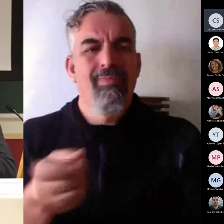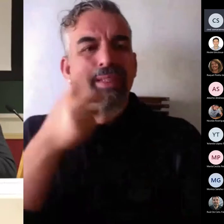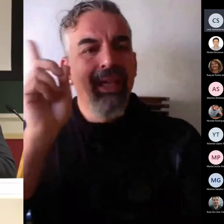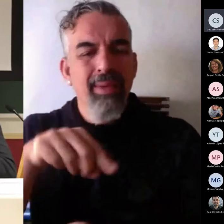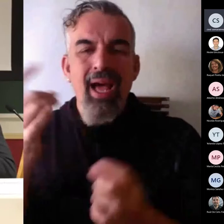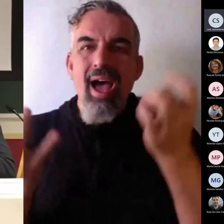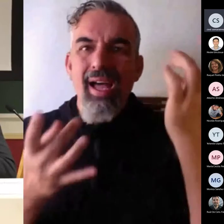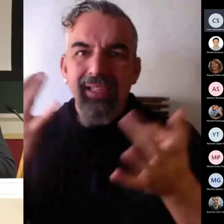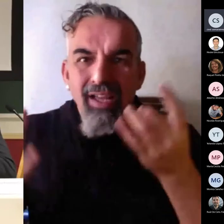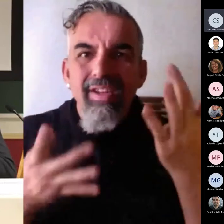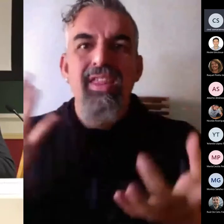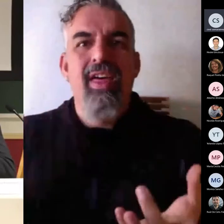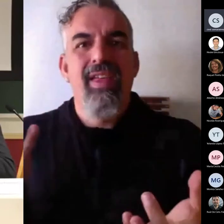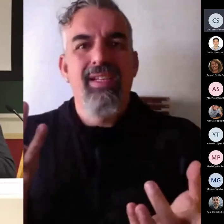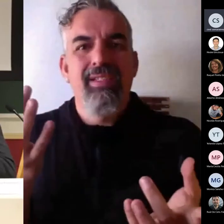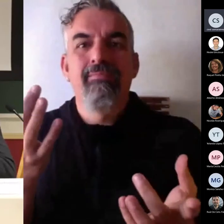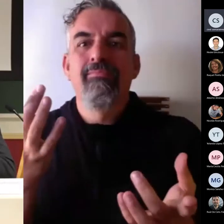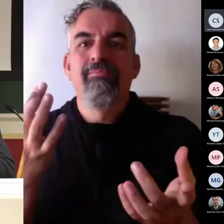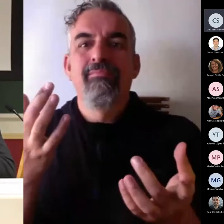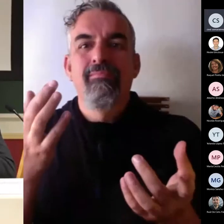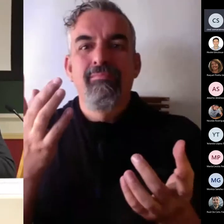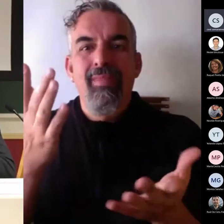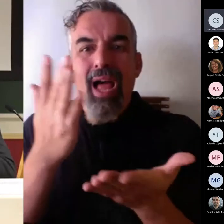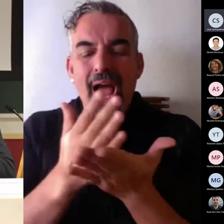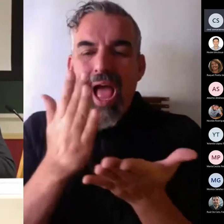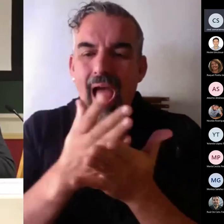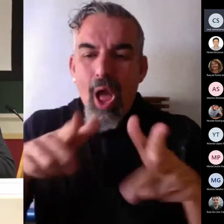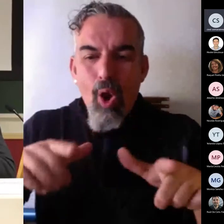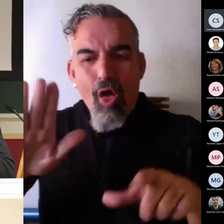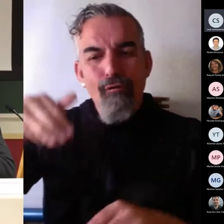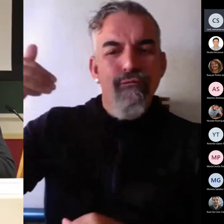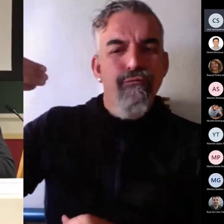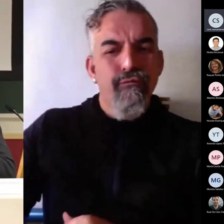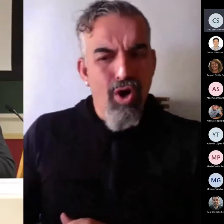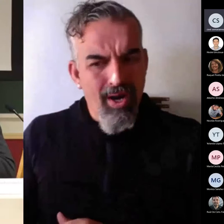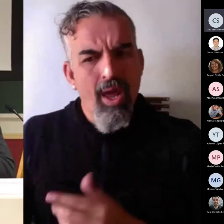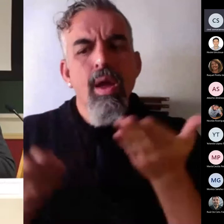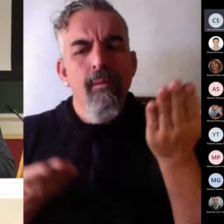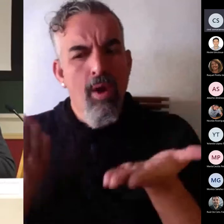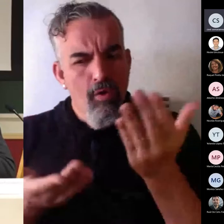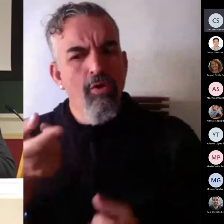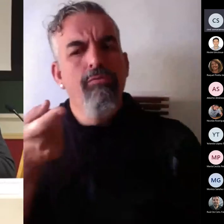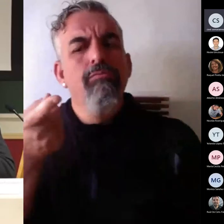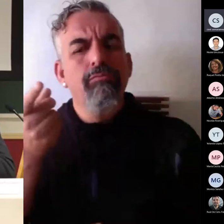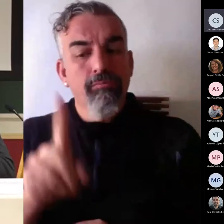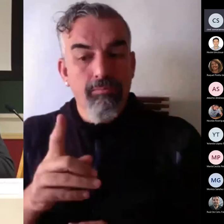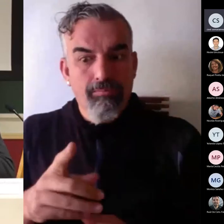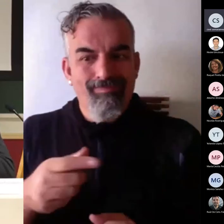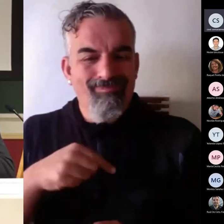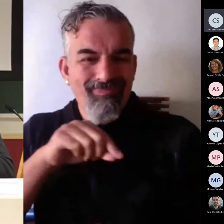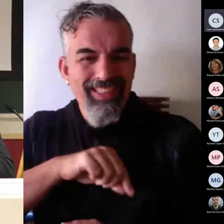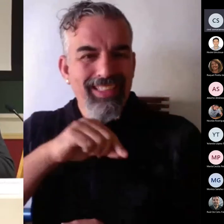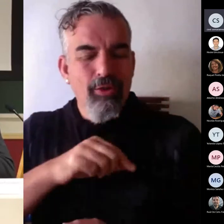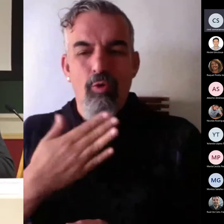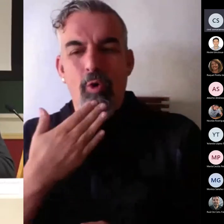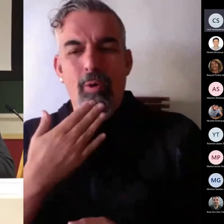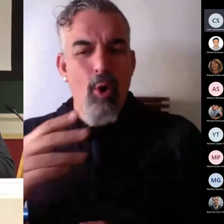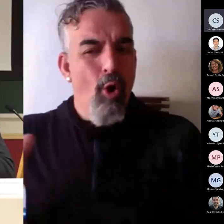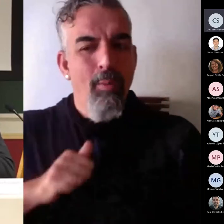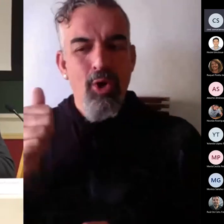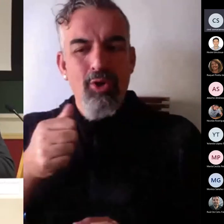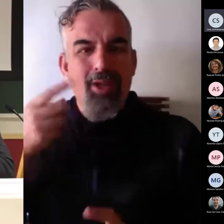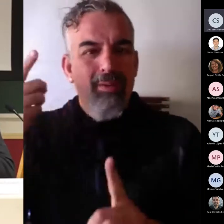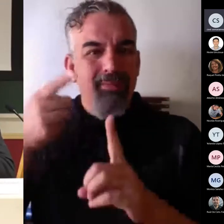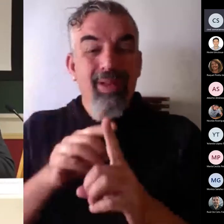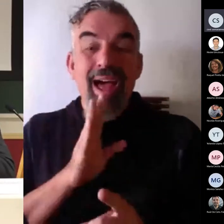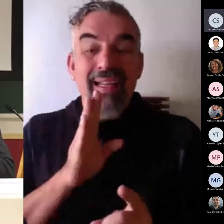actividades que se pueden generar fuera del aula. Yo creo que ha sido una oportunidad para darle un vuelco